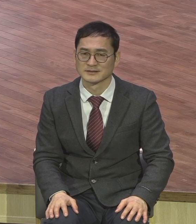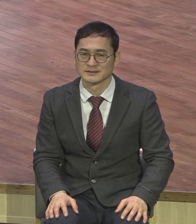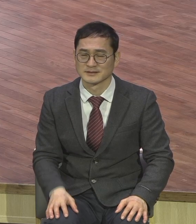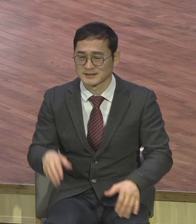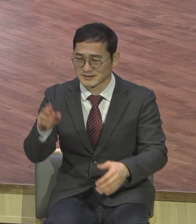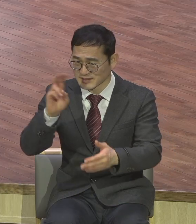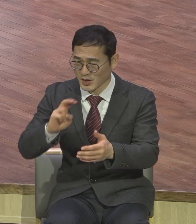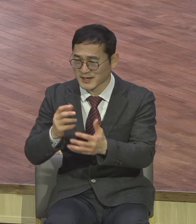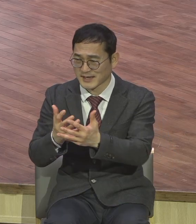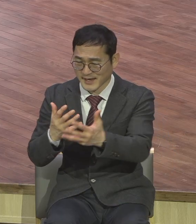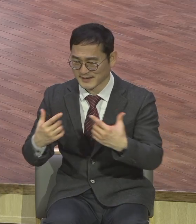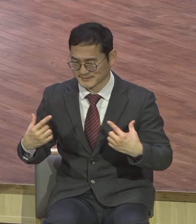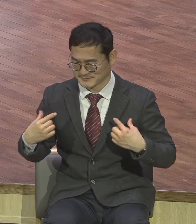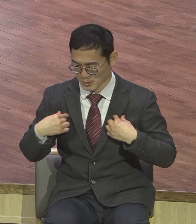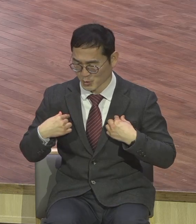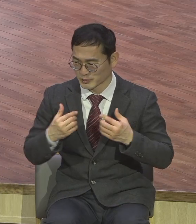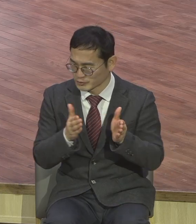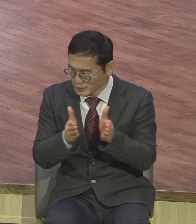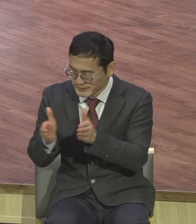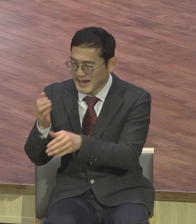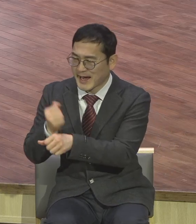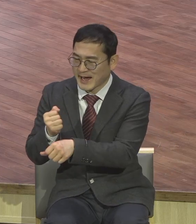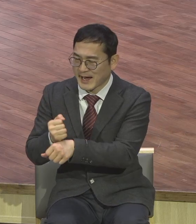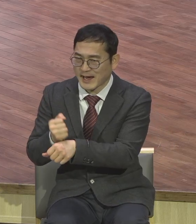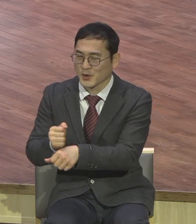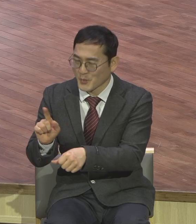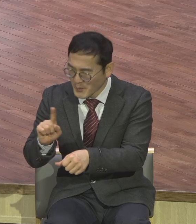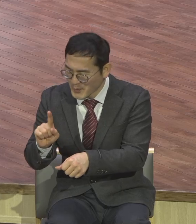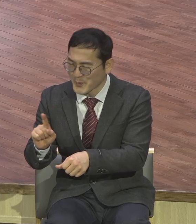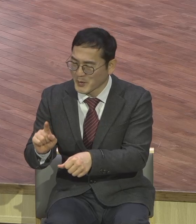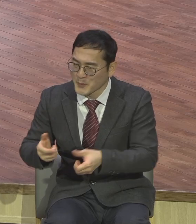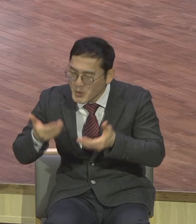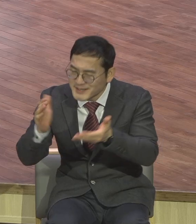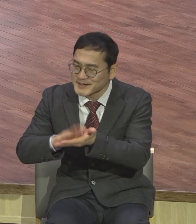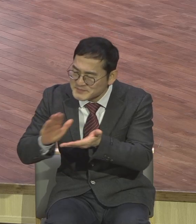가벼이 감사합니다 하지만 네가 뭔데 이제 온 지 얼마 되다니 금방지게 나서